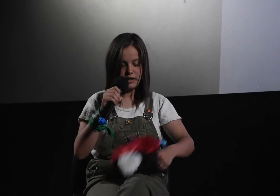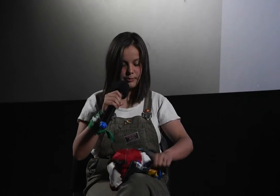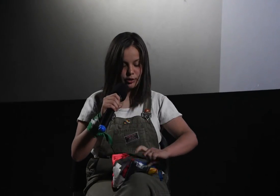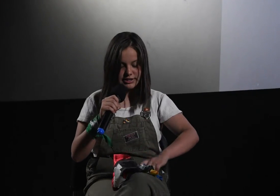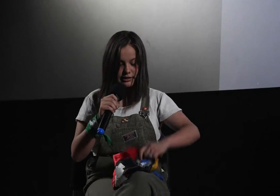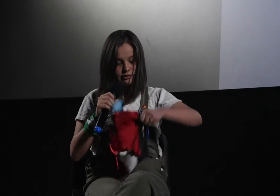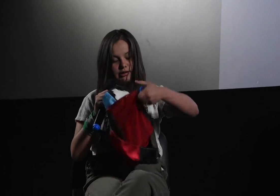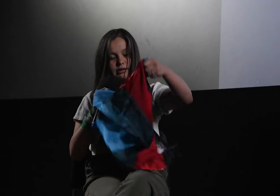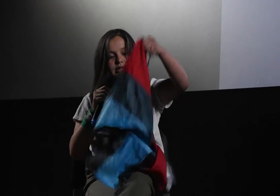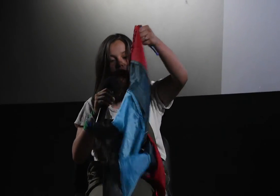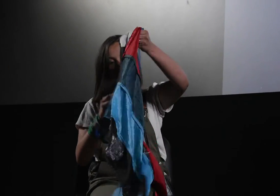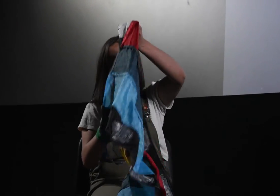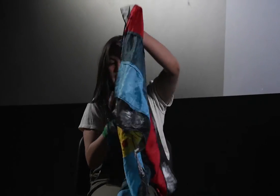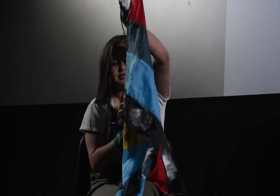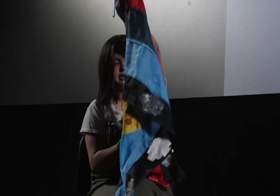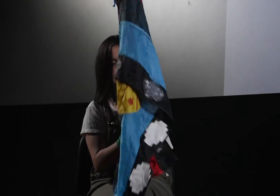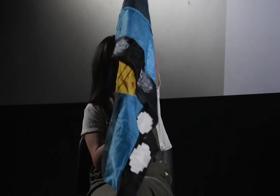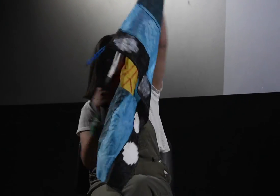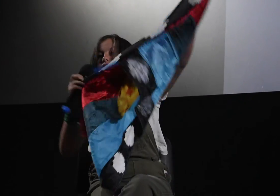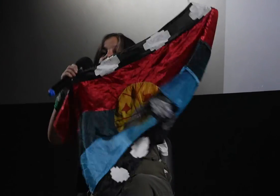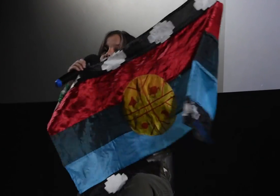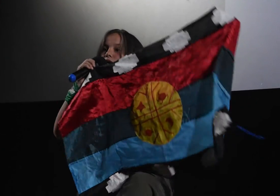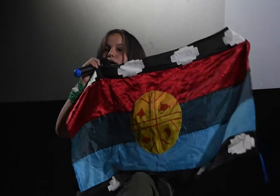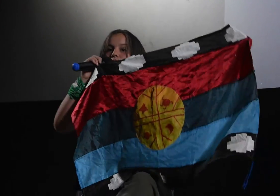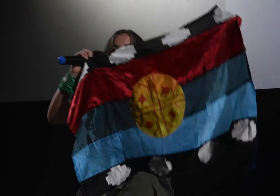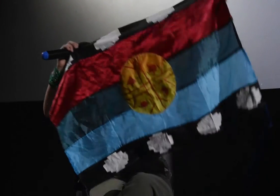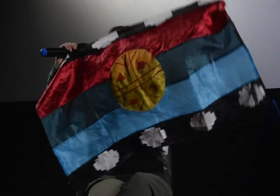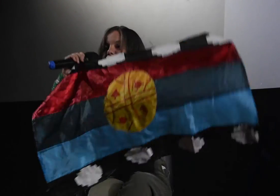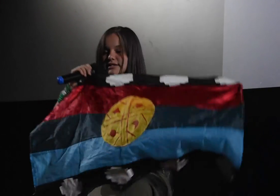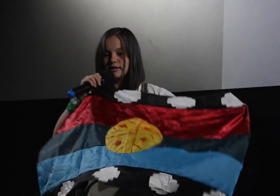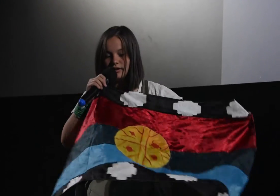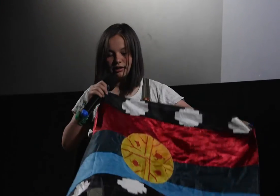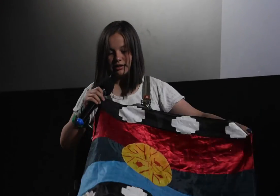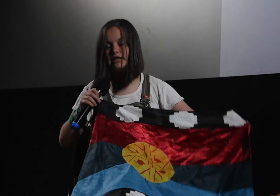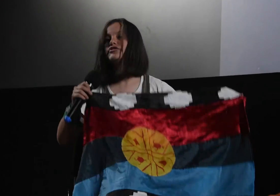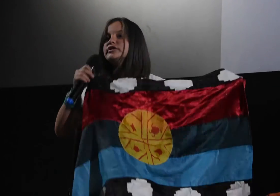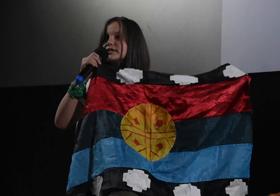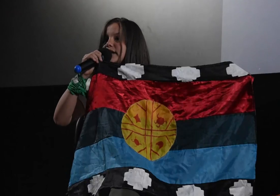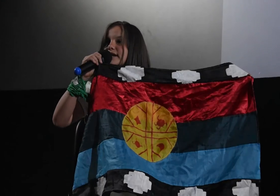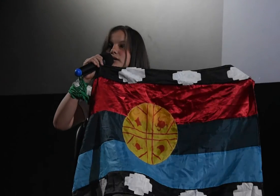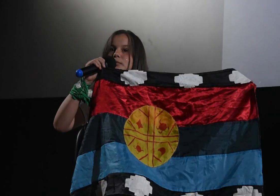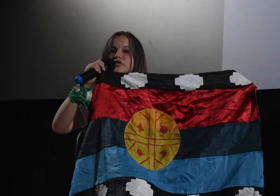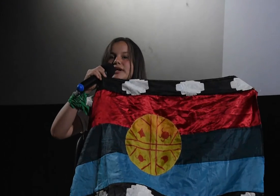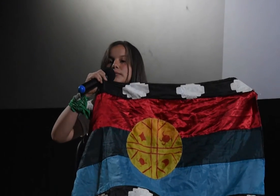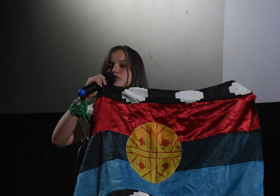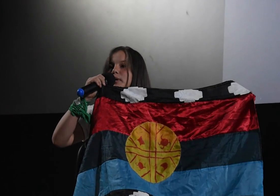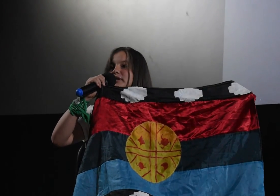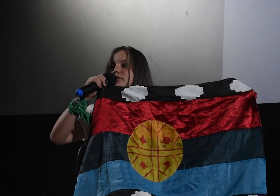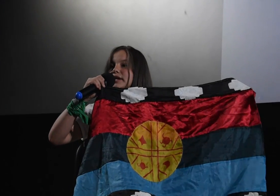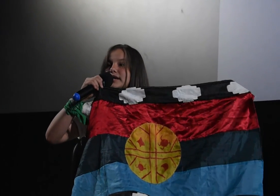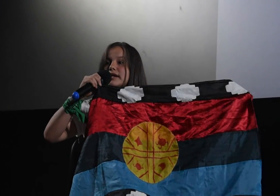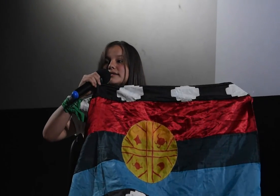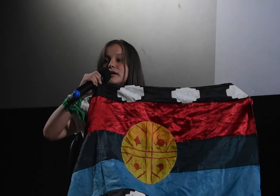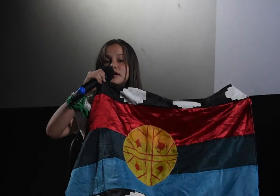aprovechar la situación y decir que nosotros, las niñas mapuches, estamos